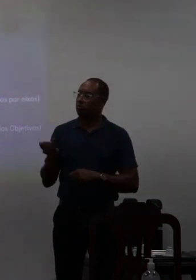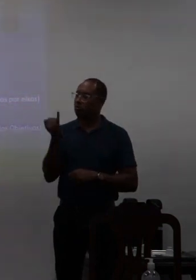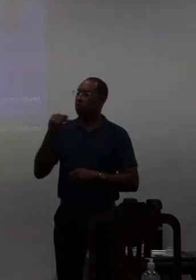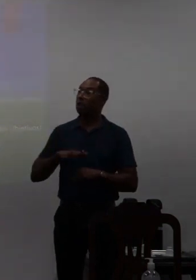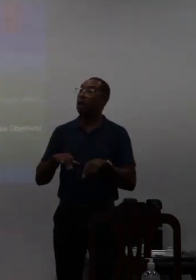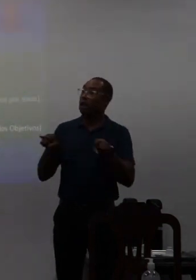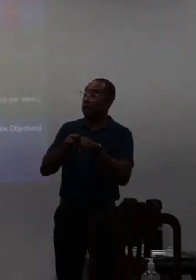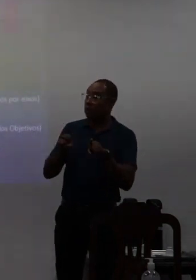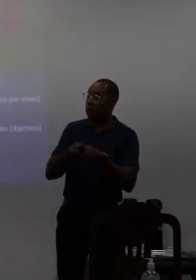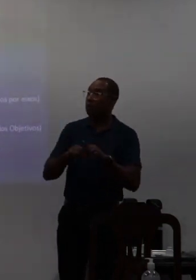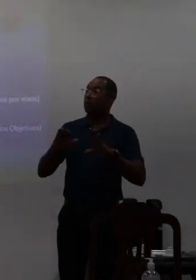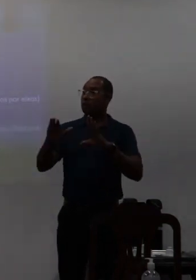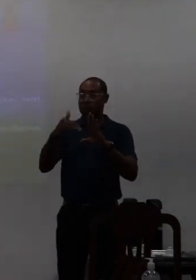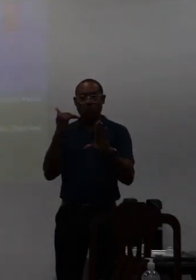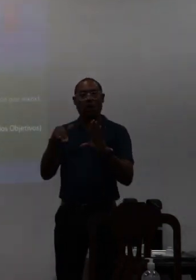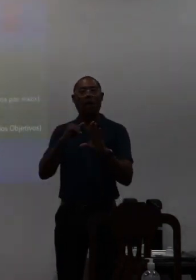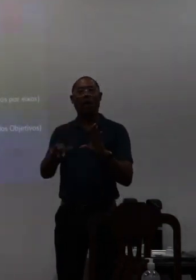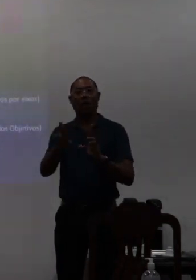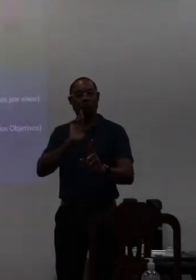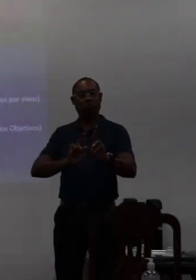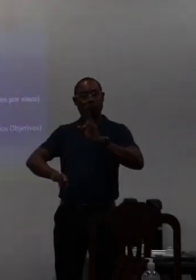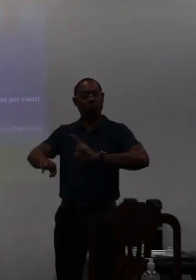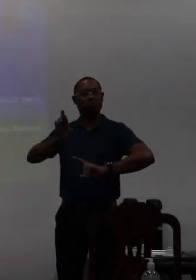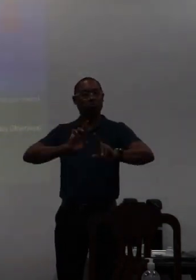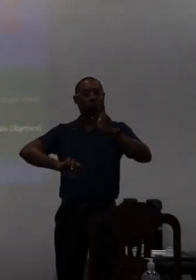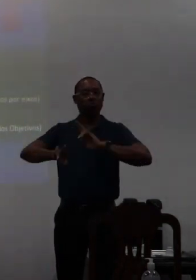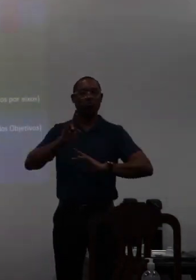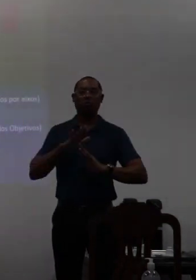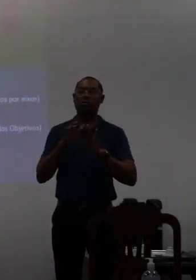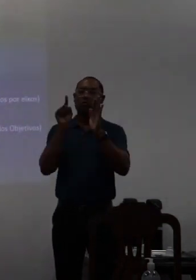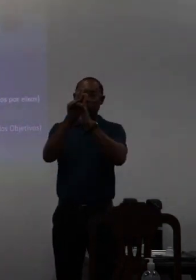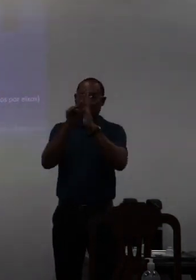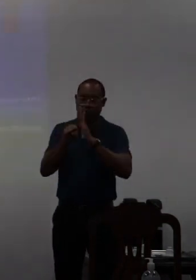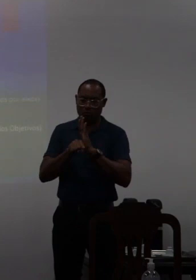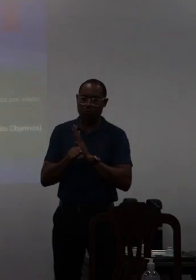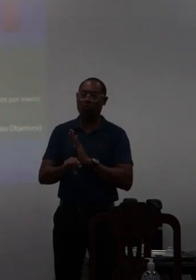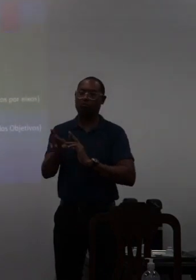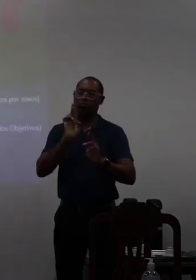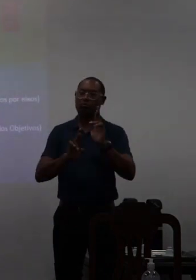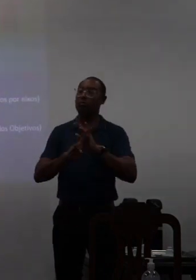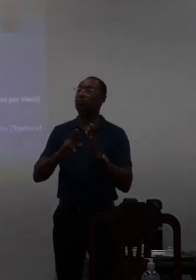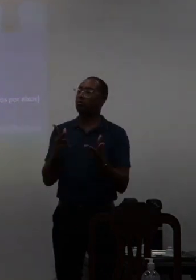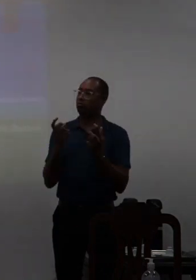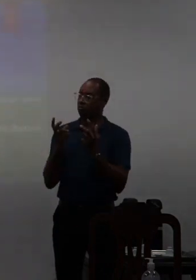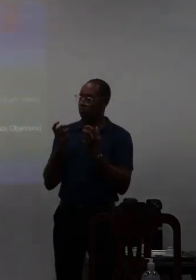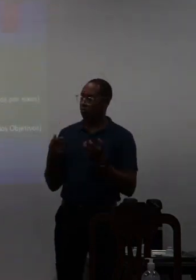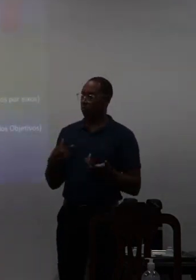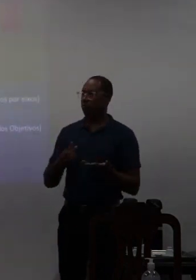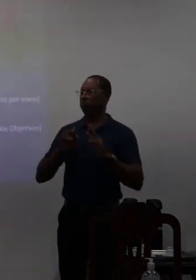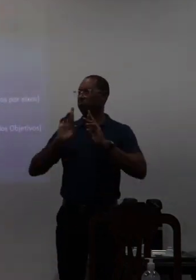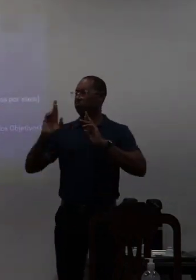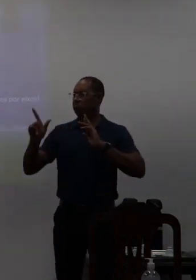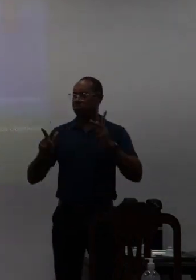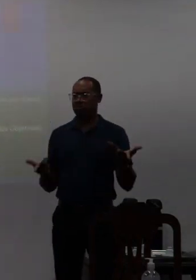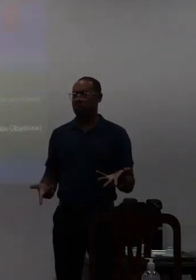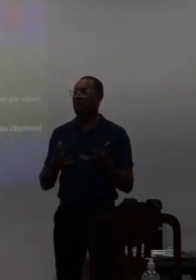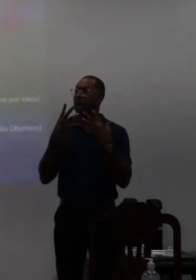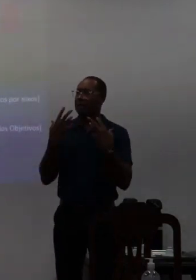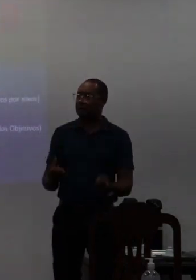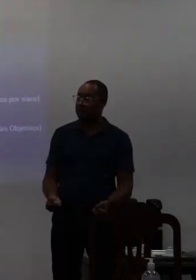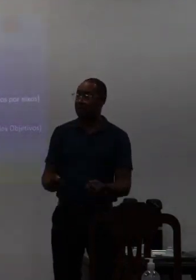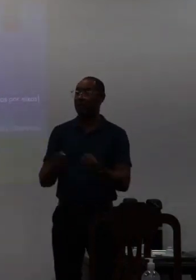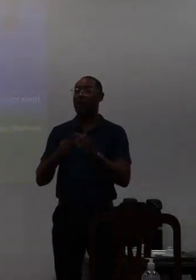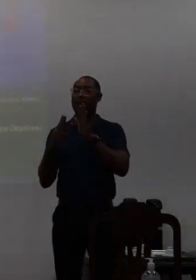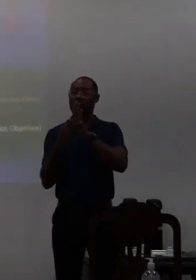inclusive com as evolutivas dos questionários foi possível ver isso não poderia ser adotada a